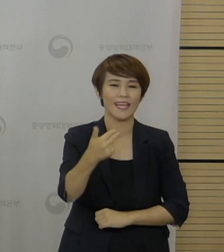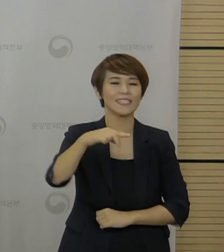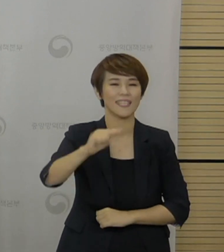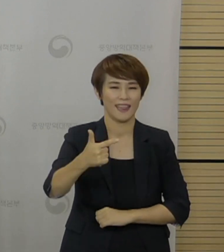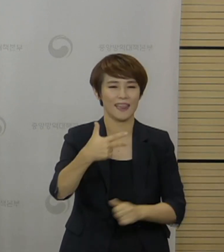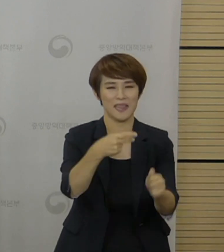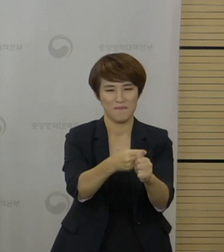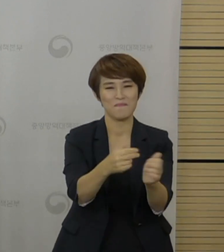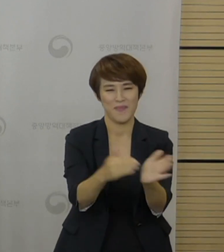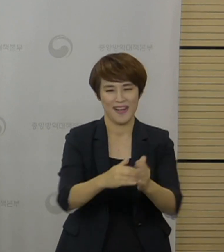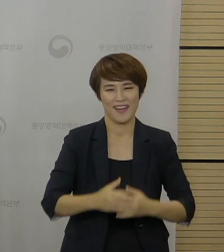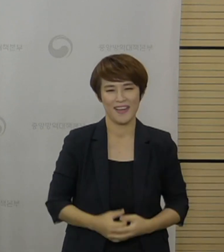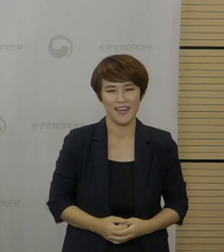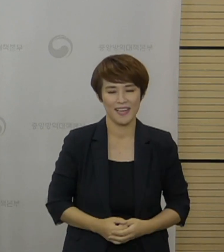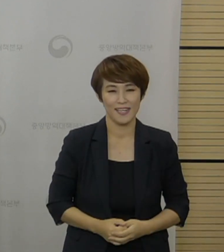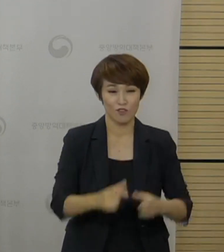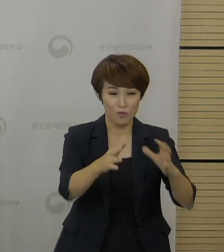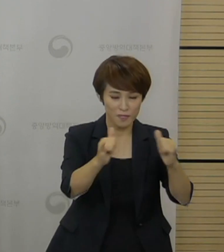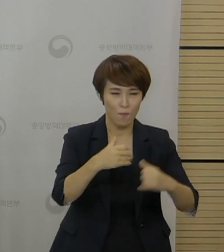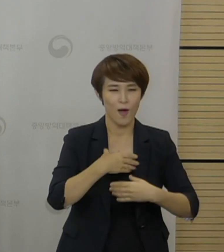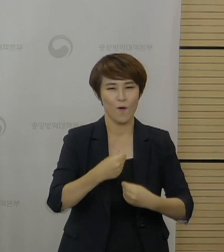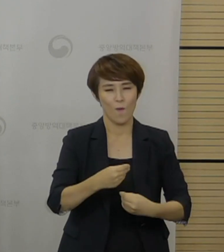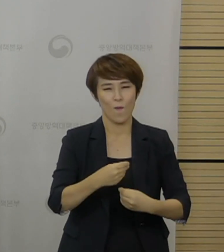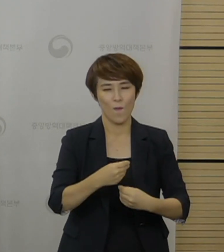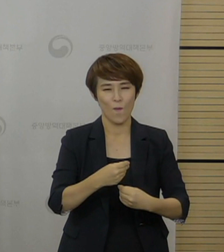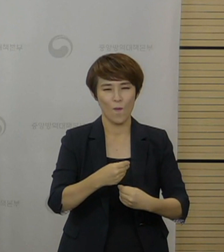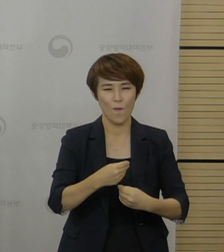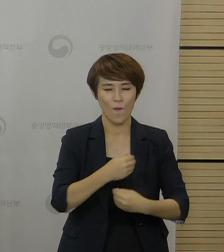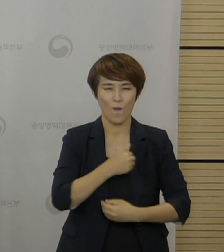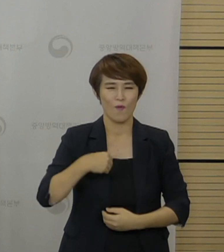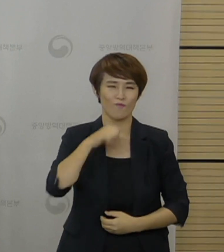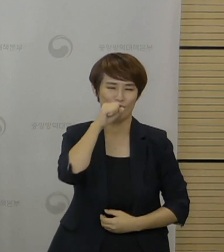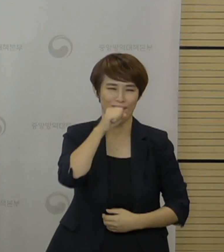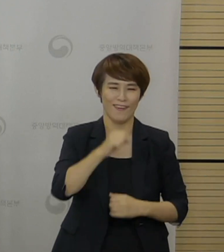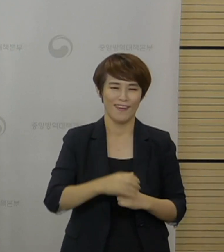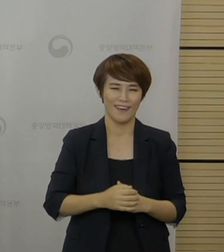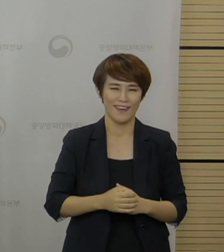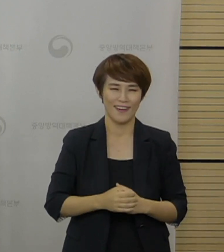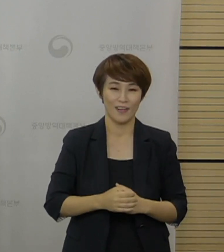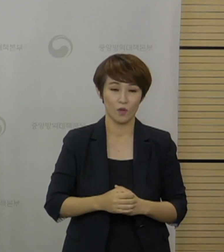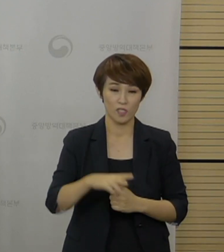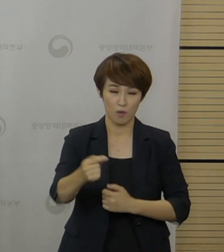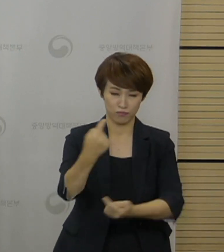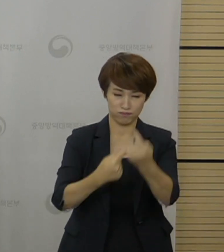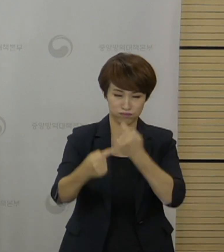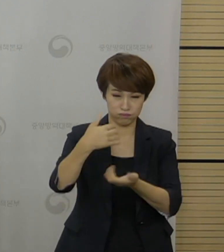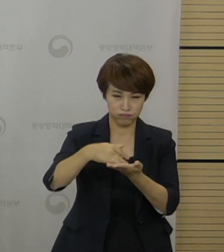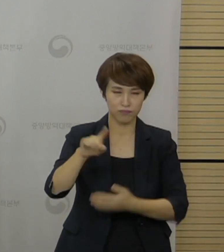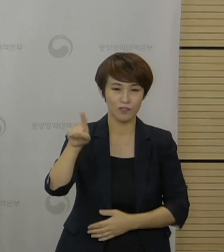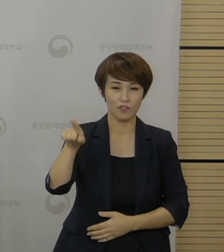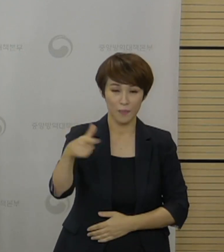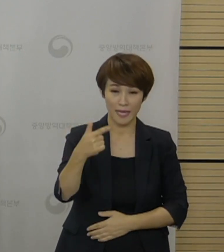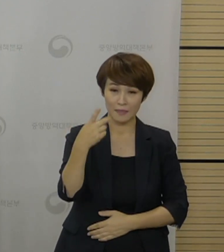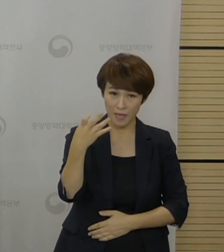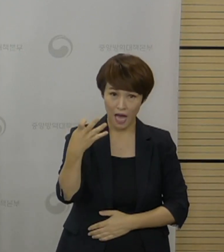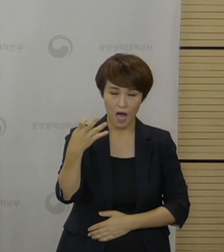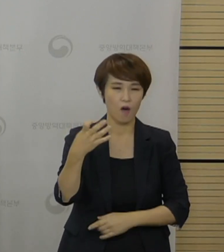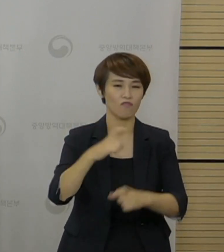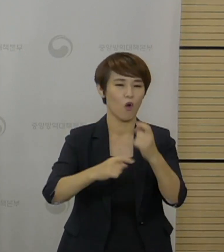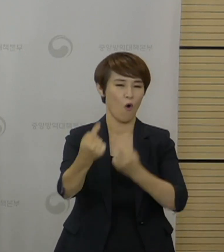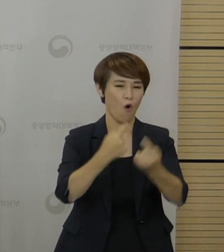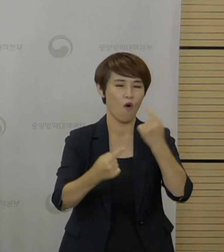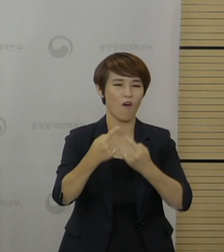접종 주민의 만족도와 편의성이 높아 처음 신청하신 614명보다 많은 주민들께서